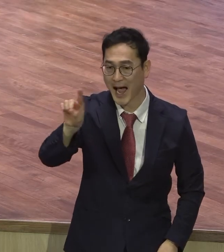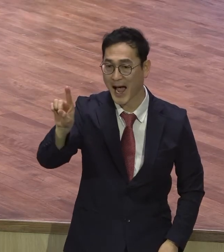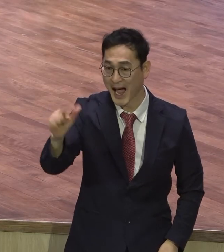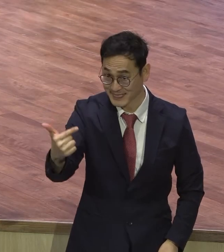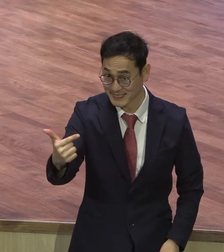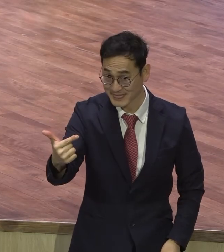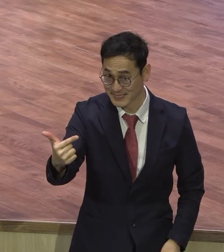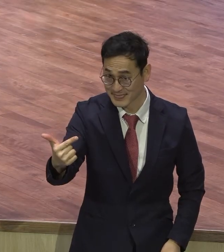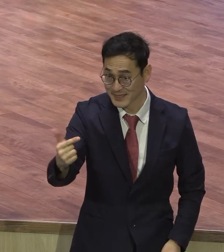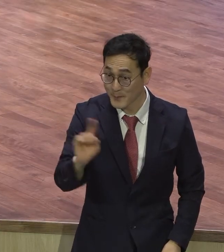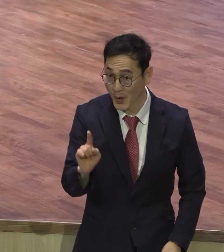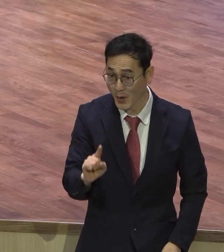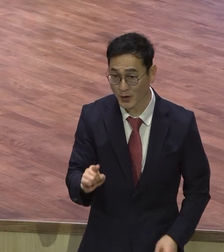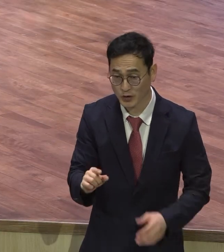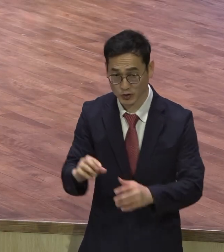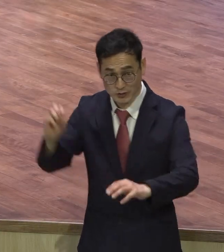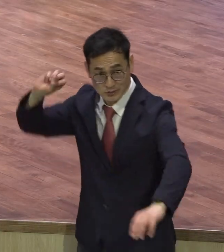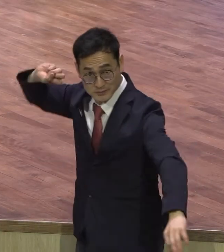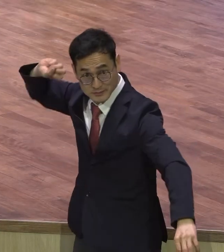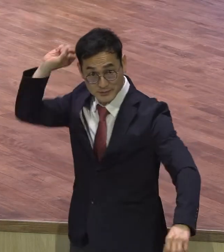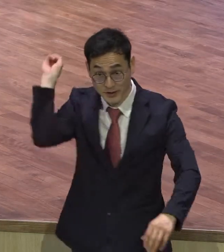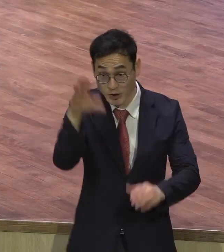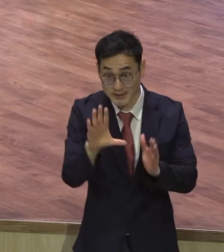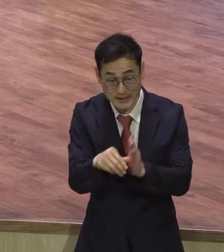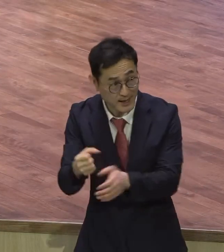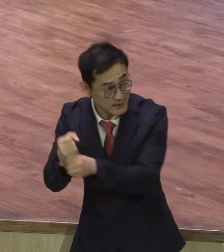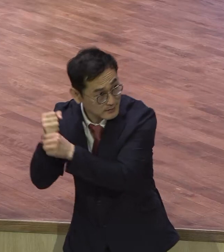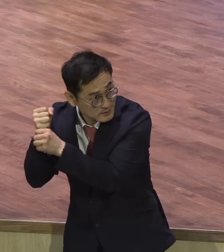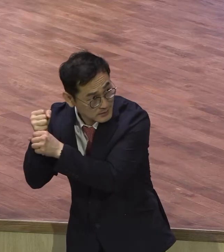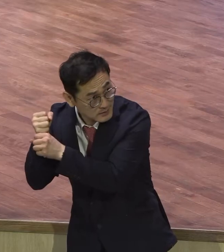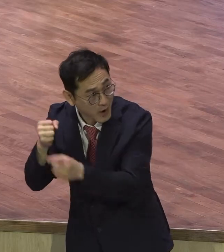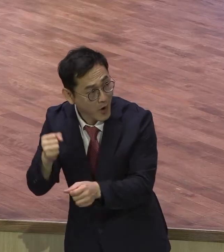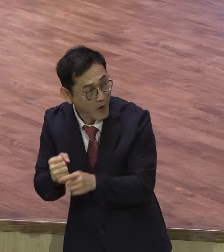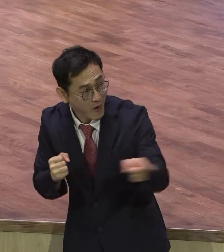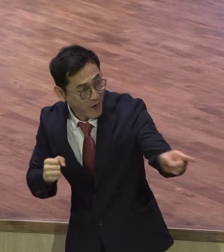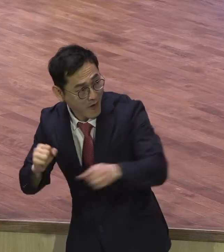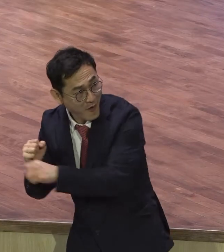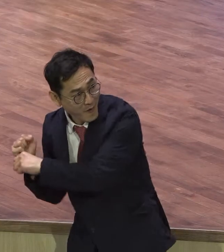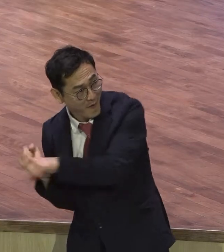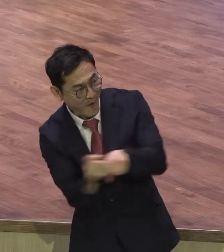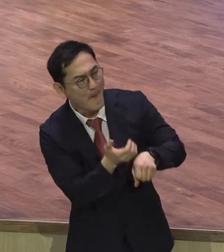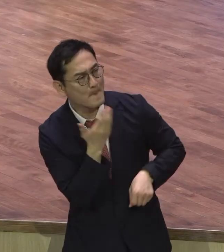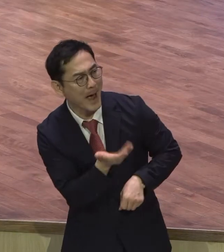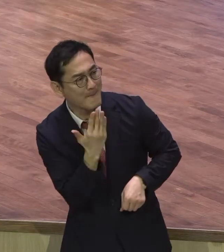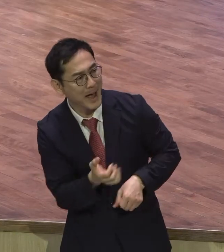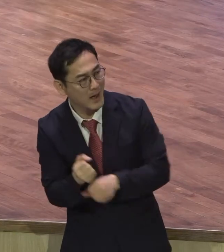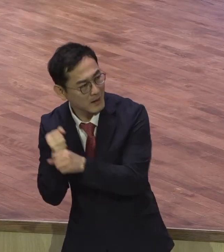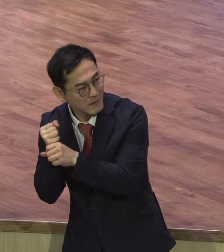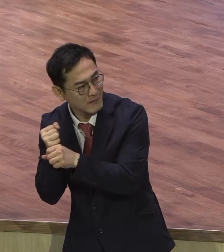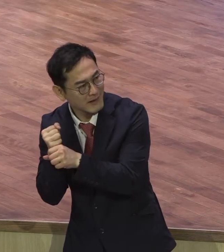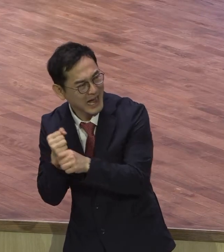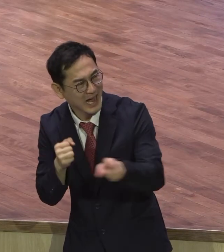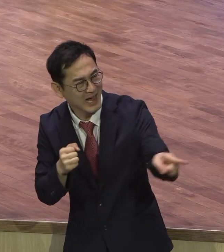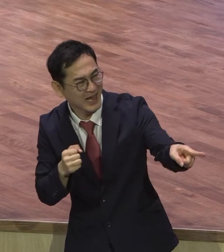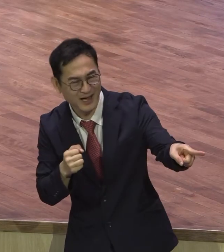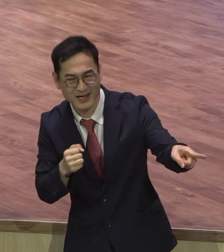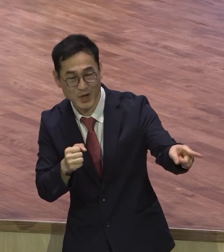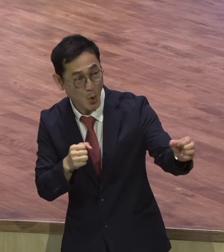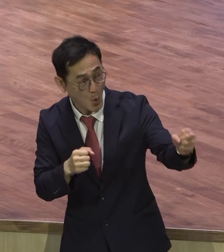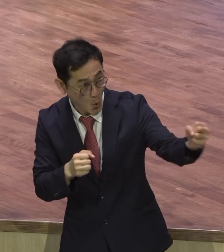던지는 공을 다 던질 때 이 공이 어떤 공인지 구별해내는 겁니다 이게 지금 좋은 공이 내가 치기